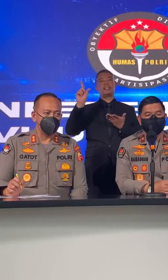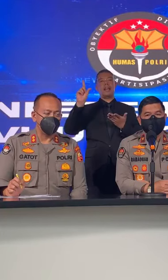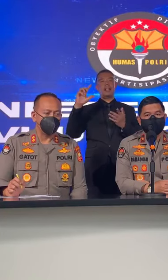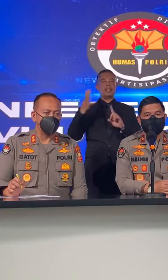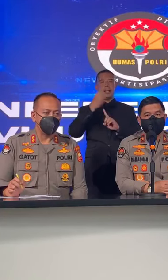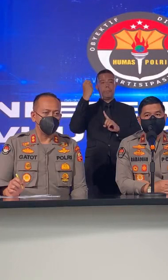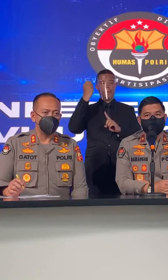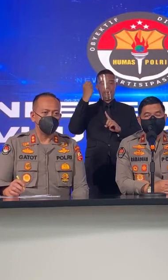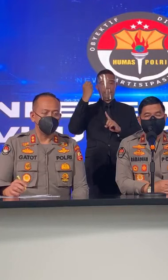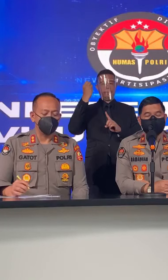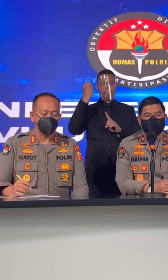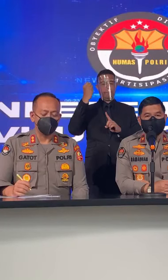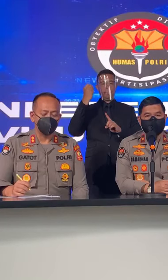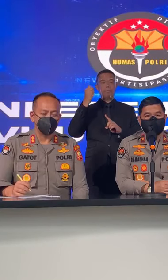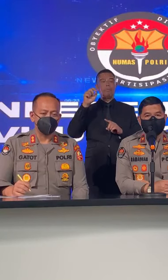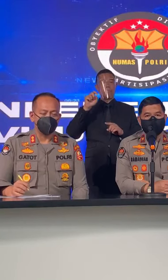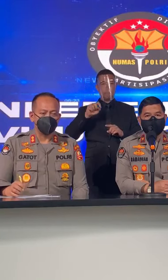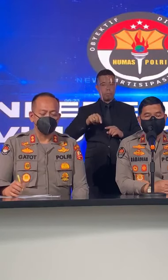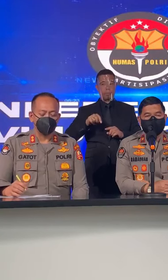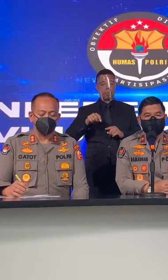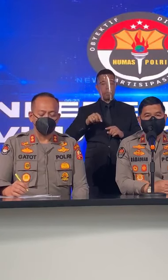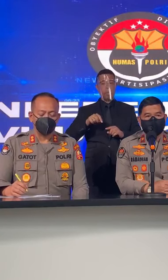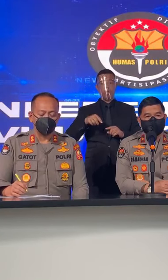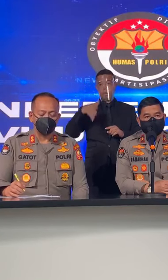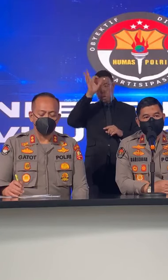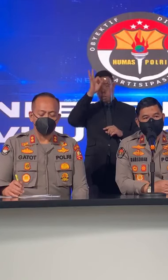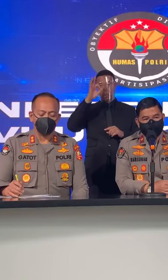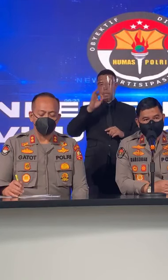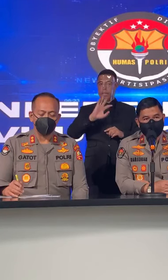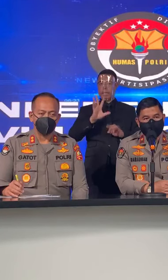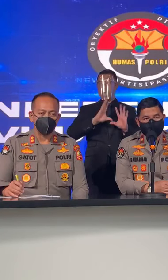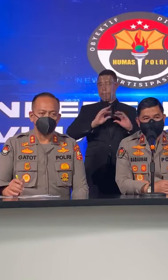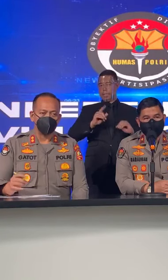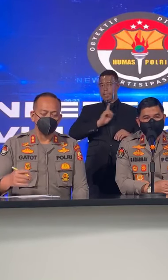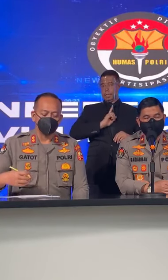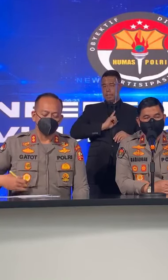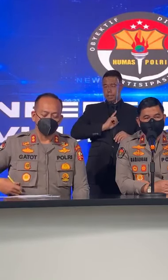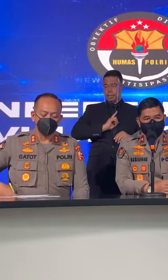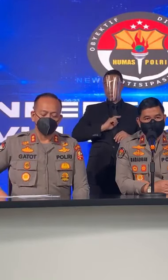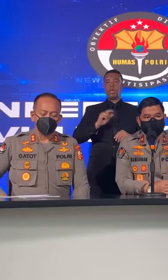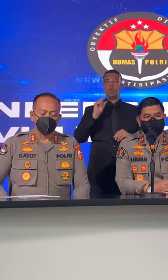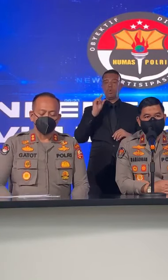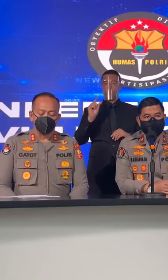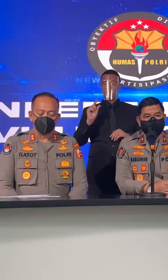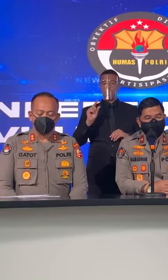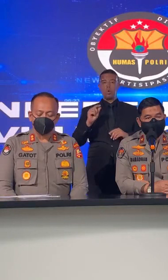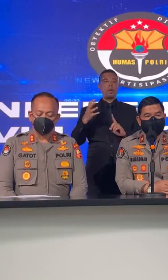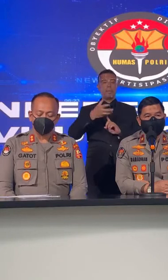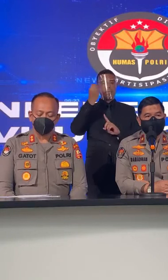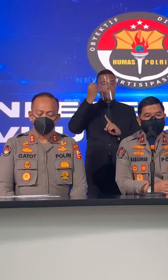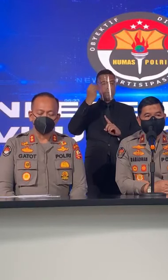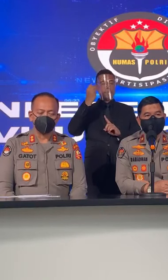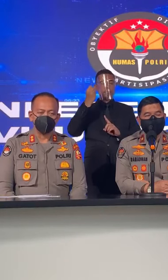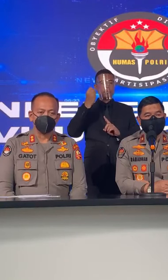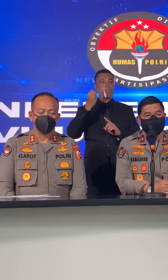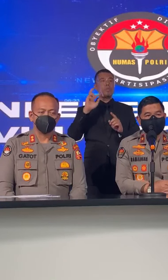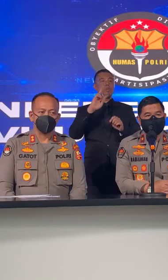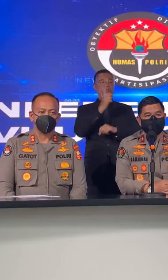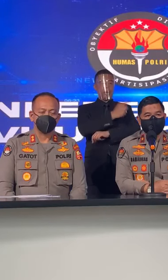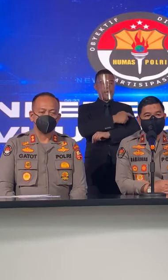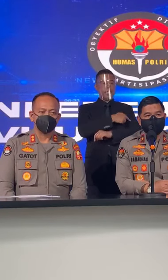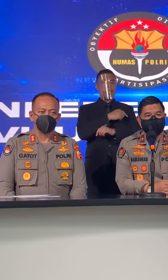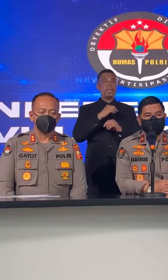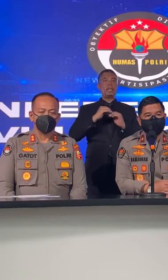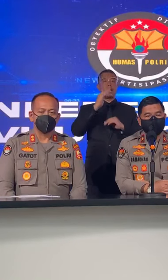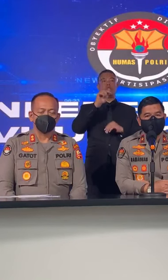Tentu Polri Tidak Bekerja Sendiri Untuk Mencapai Vaksinasi